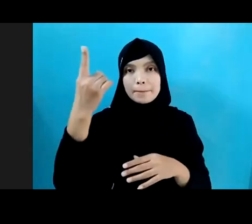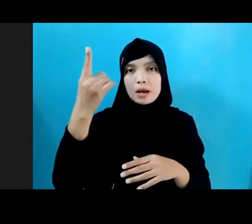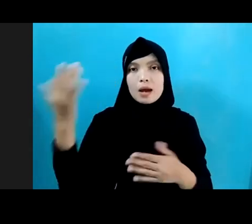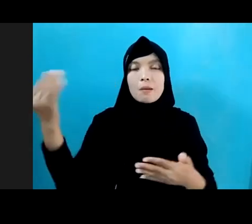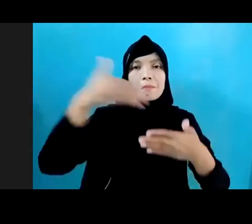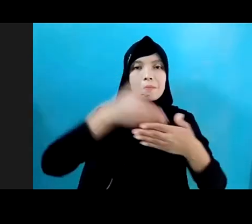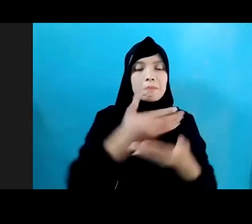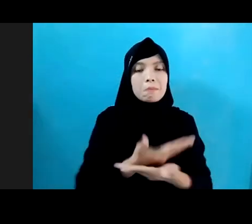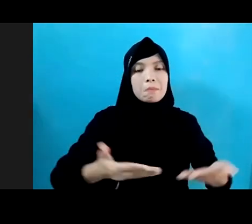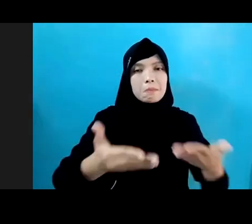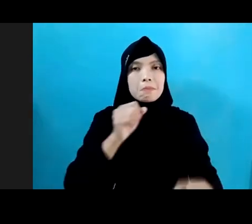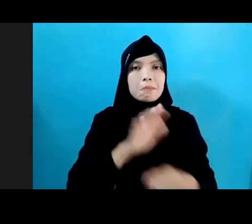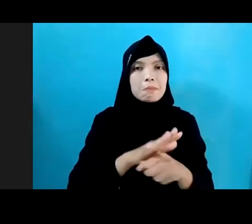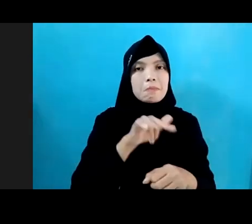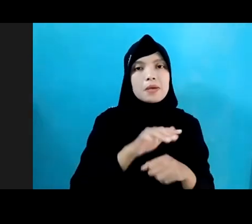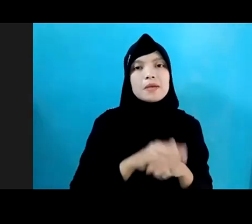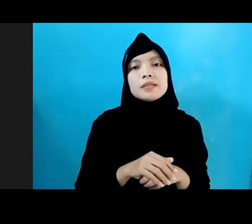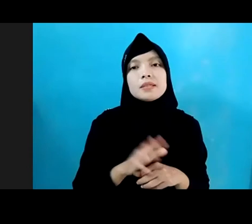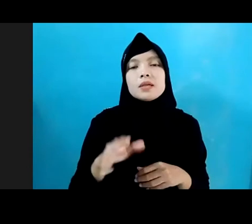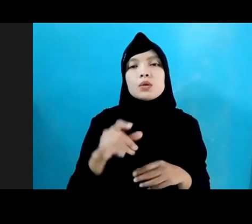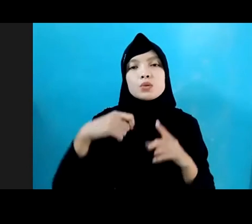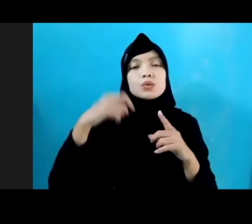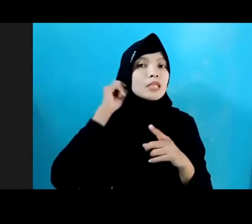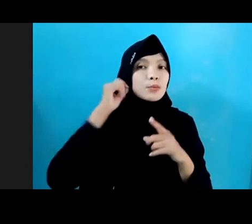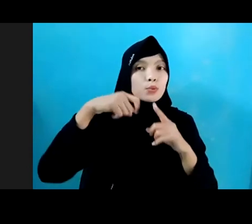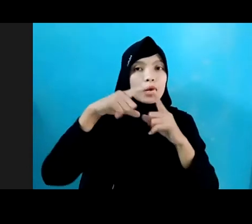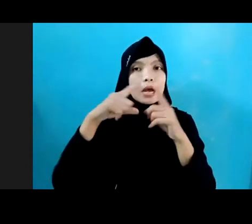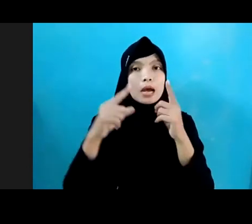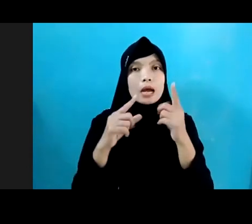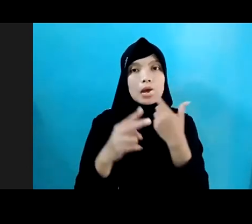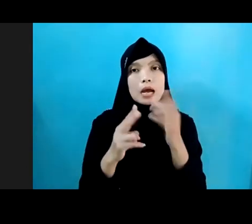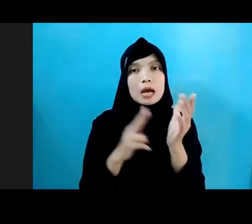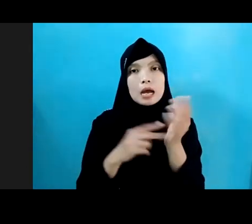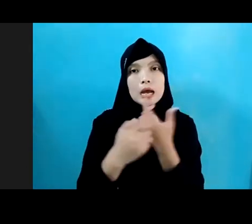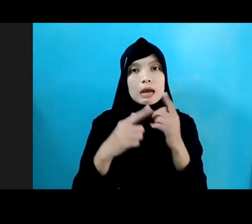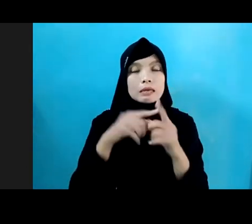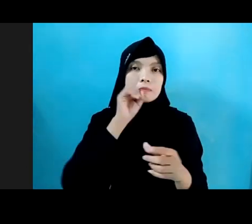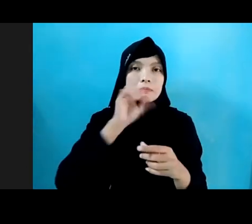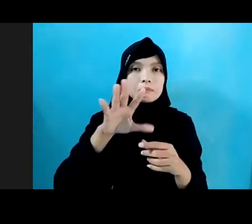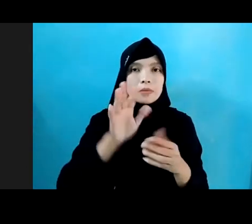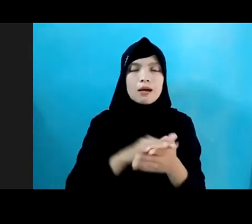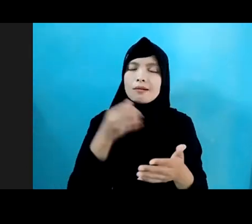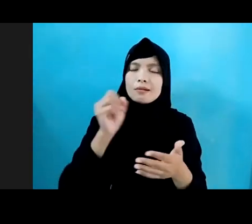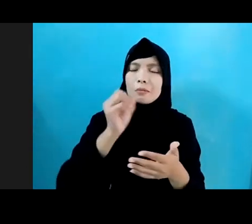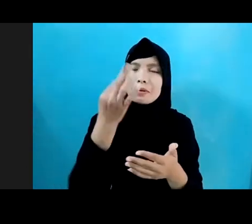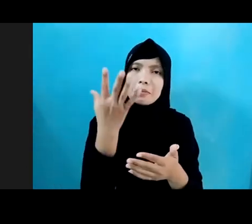Kemudian tadi bukanya juga sudah menyampaikan beberapa kasus kekerasan dan eksploitasi pada anak